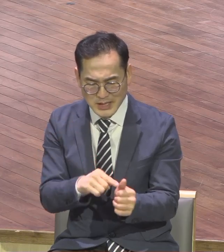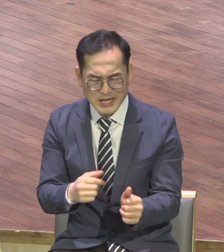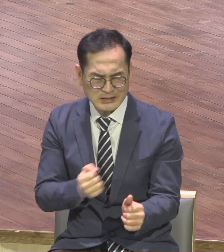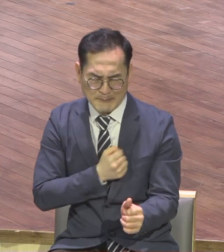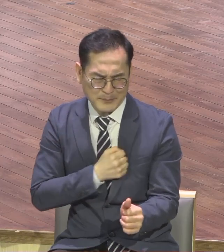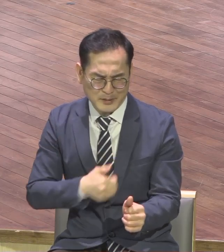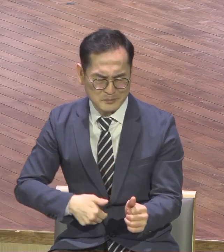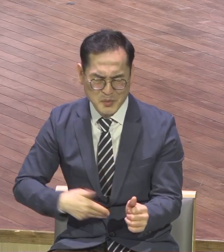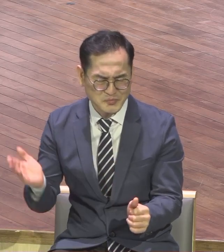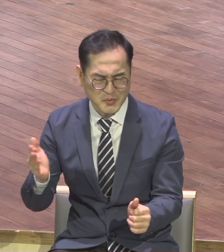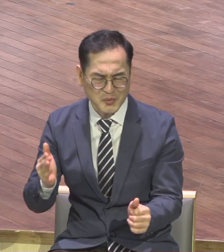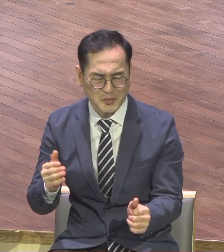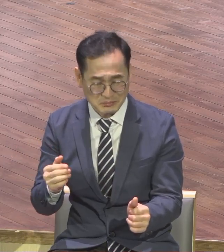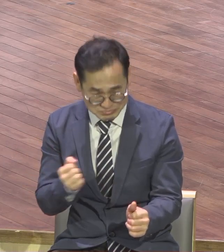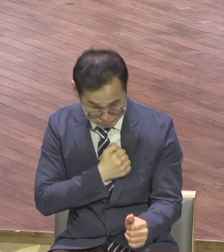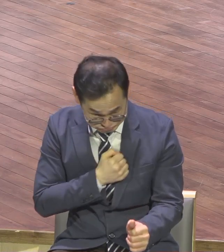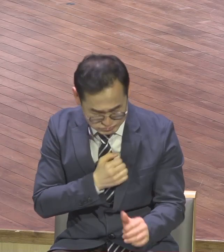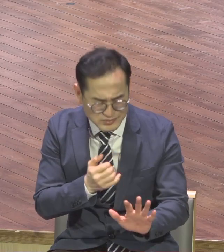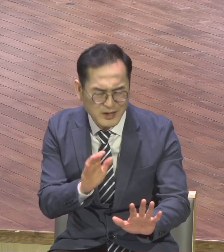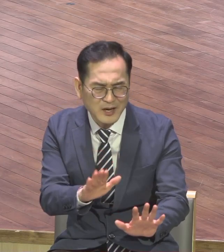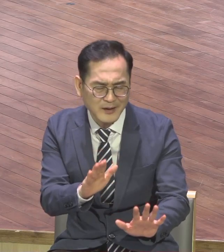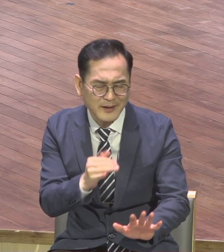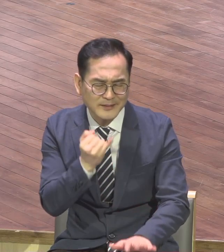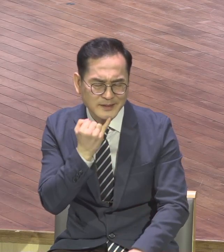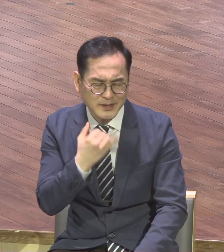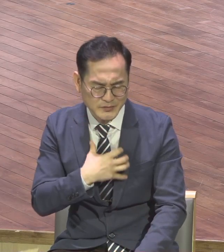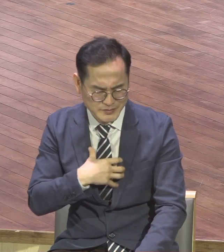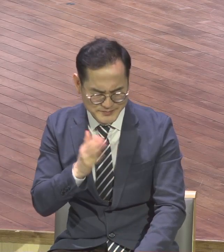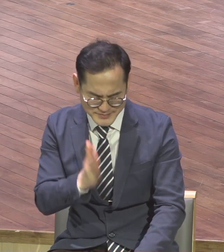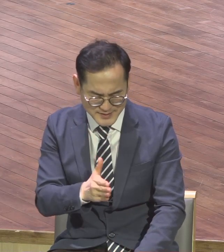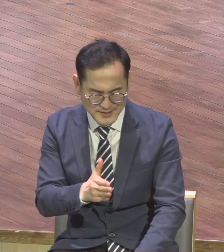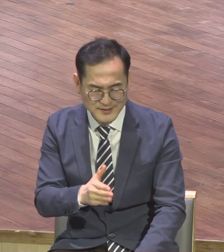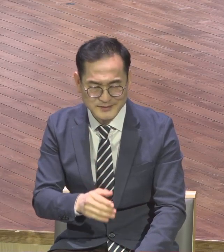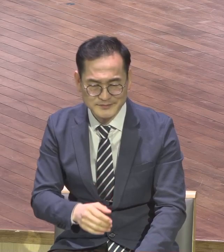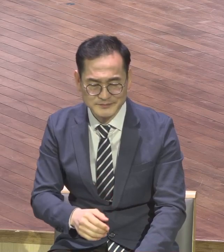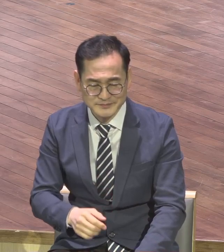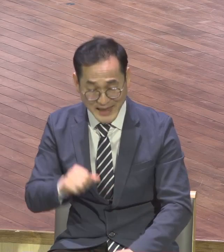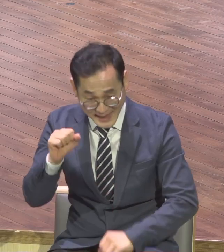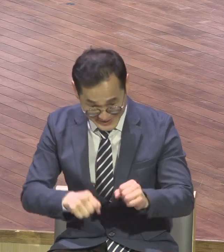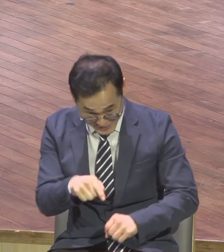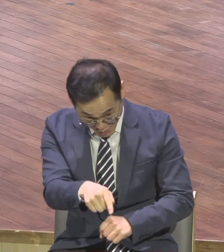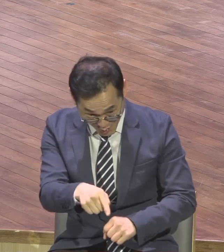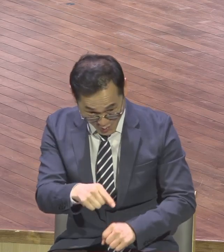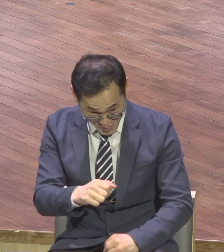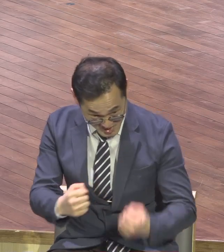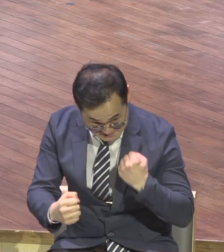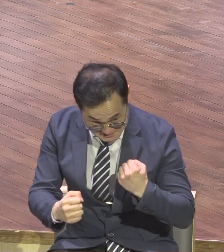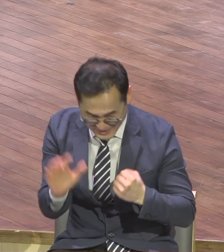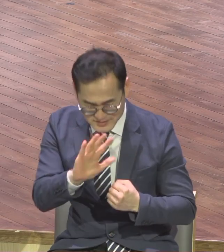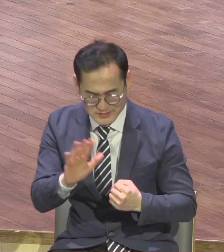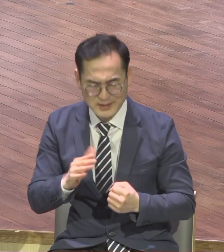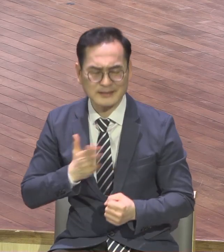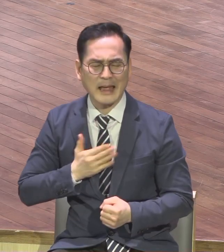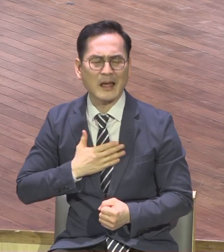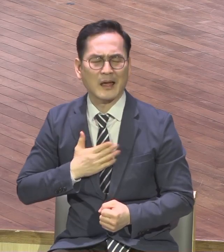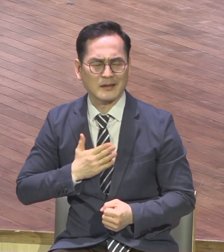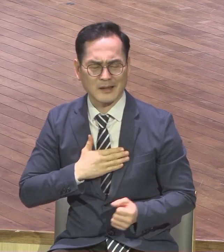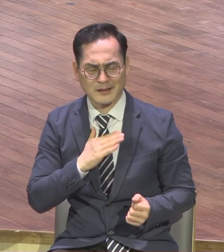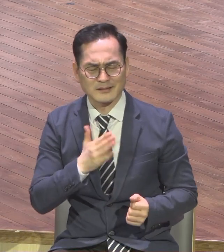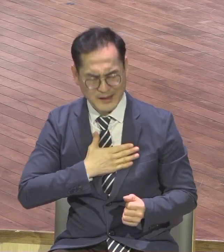너 답답해하지마 이를 향하는 것은 너가 아니야 내가 할 것이야 내가 이를